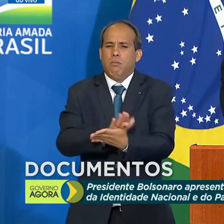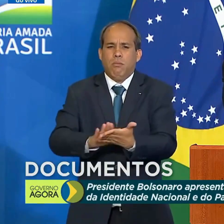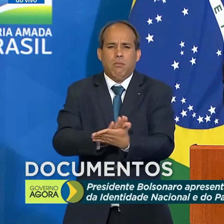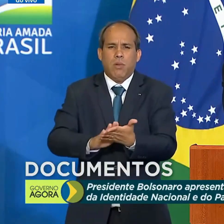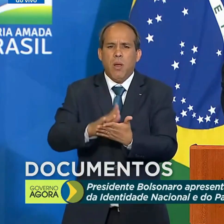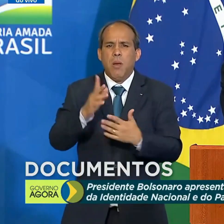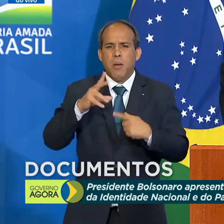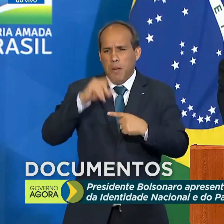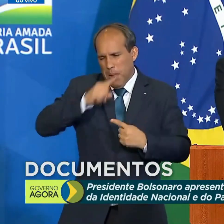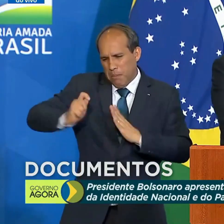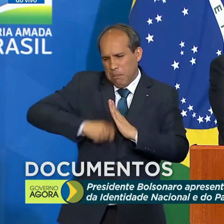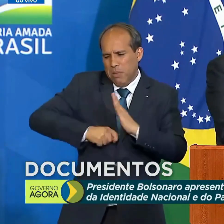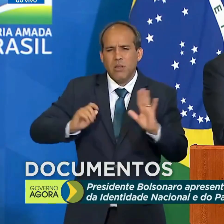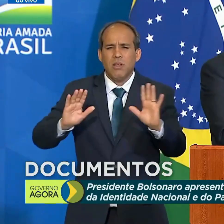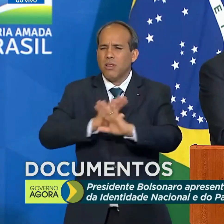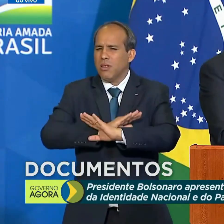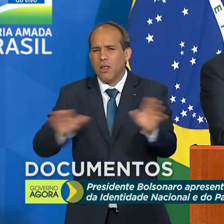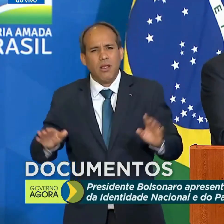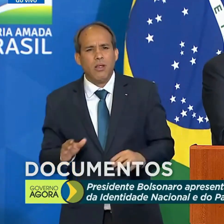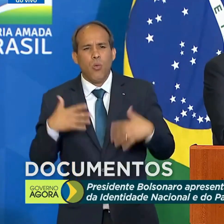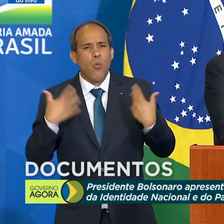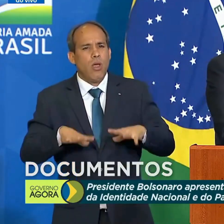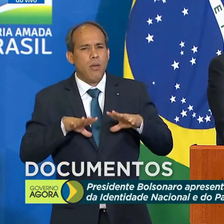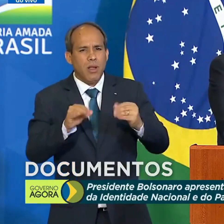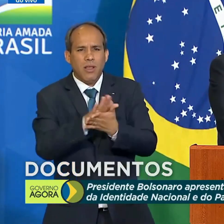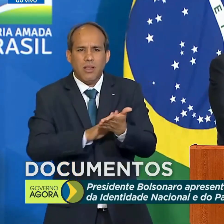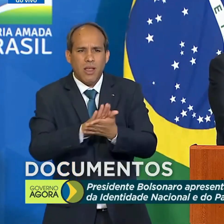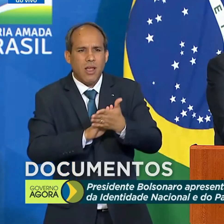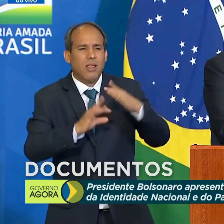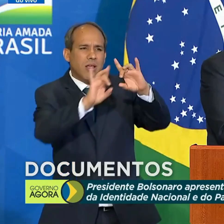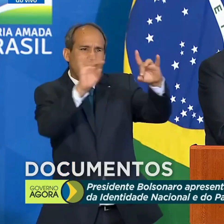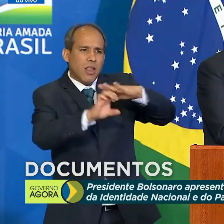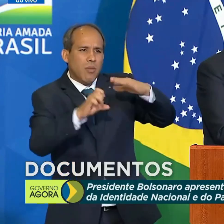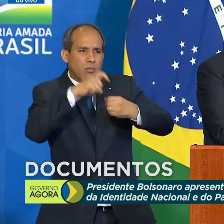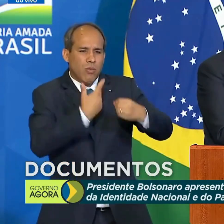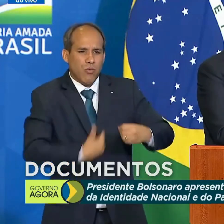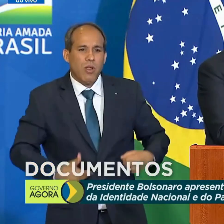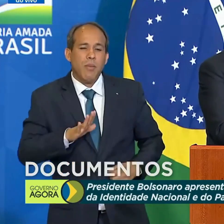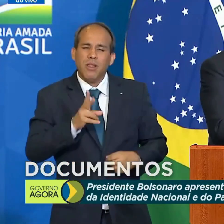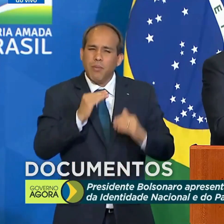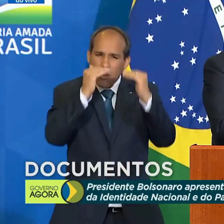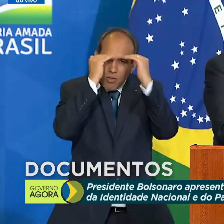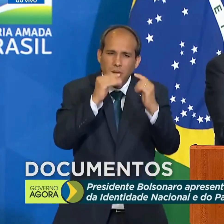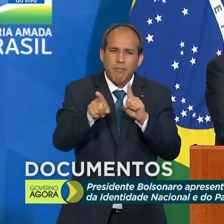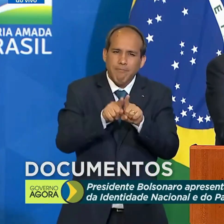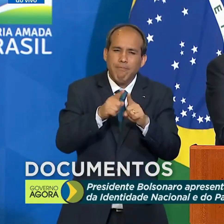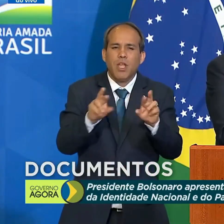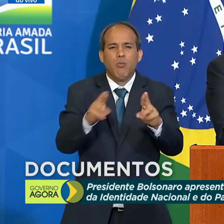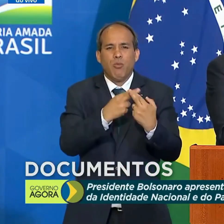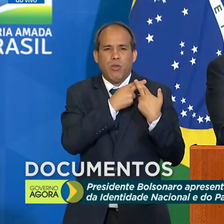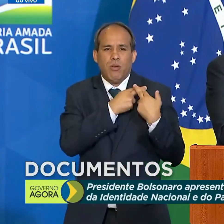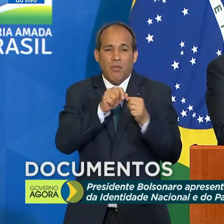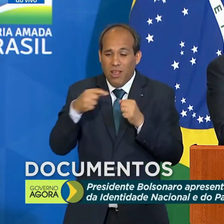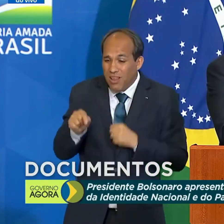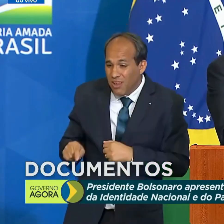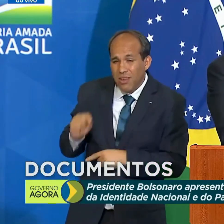canetaço na lei das estatais, sem querer interferir em nada, mas com muito respeito, com muita responsabilidade, fazendo com que o Brasil